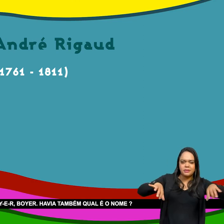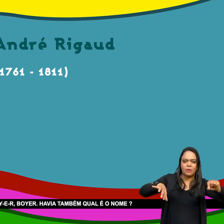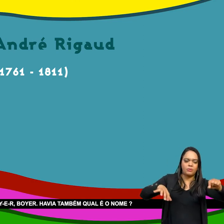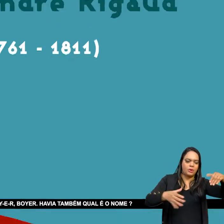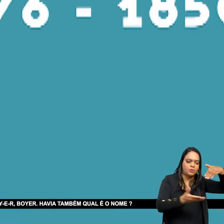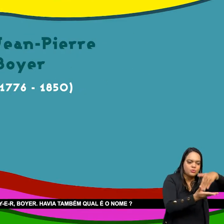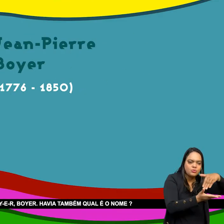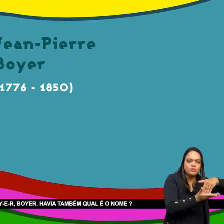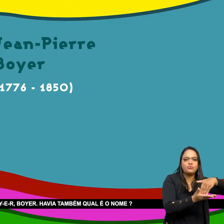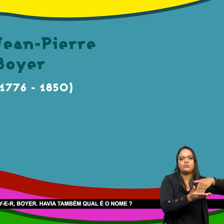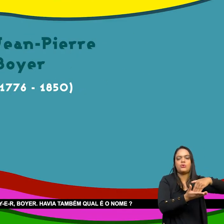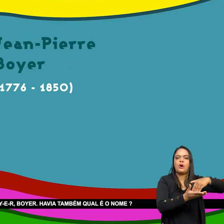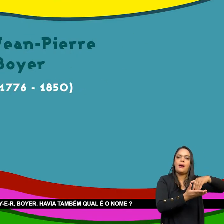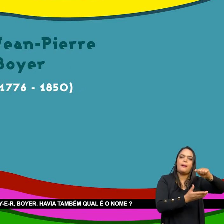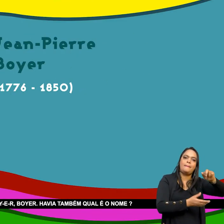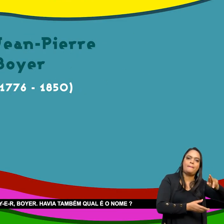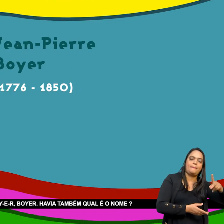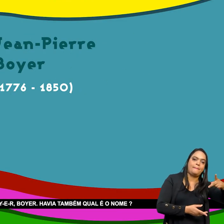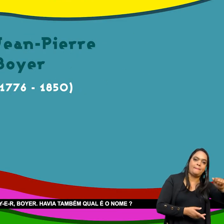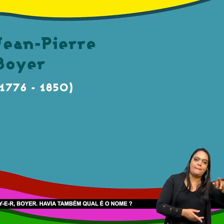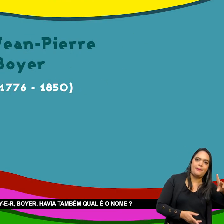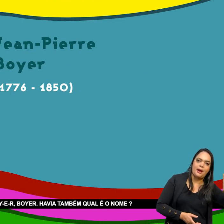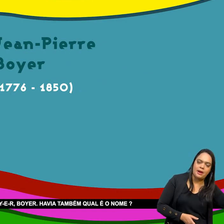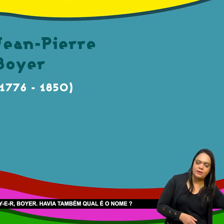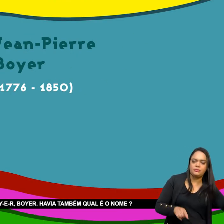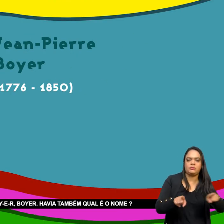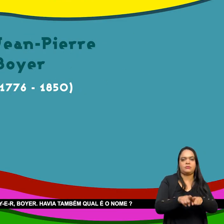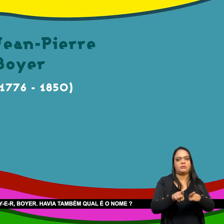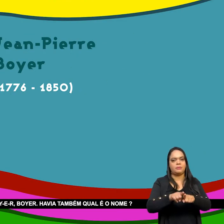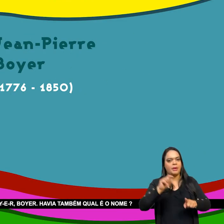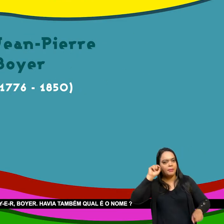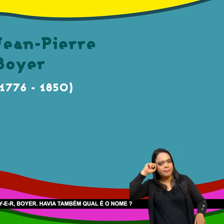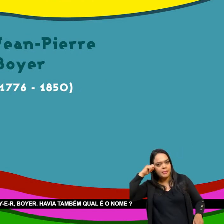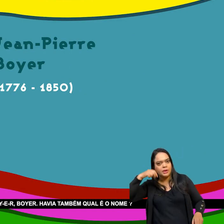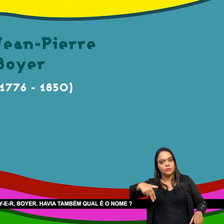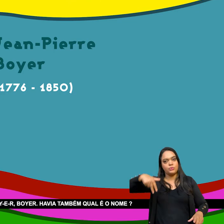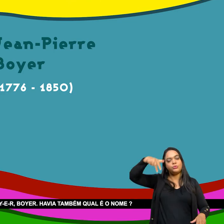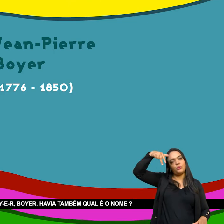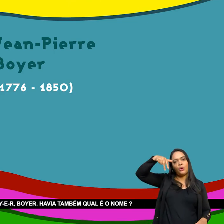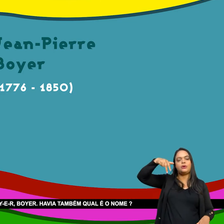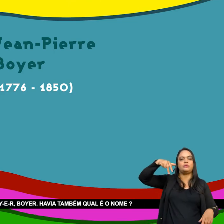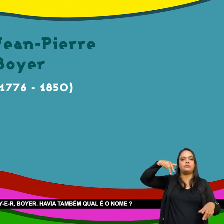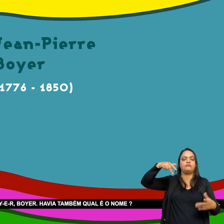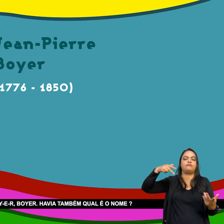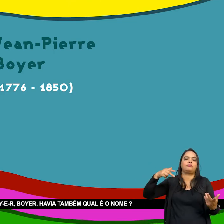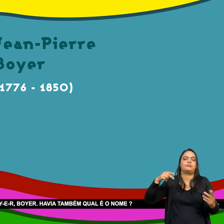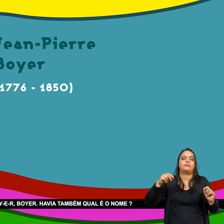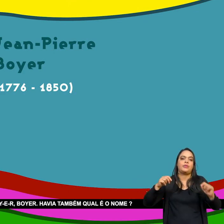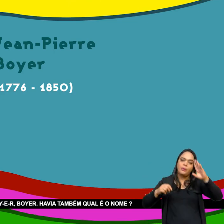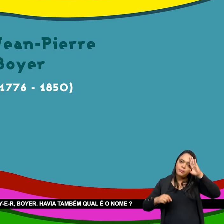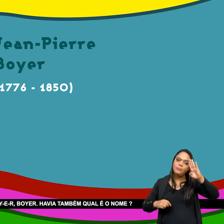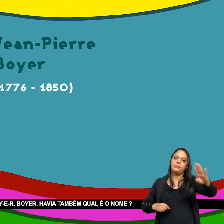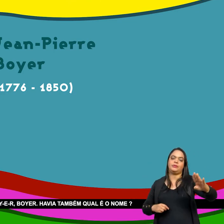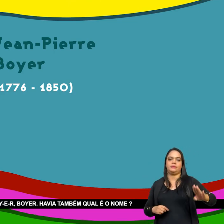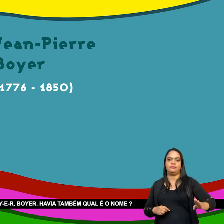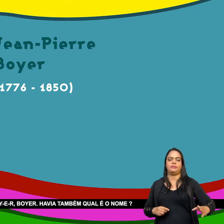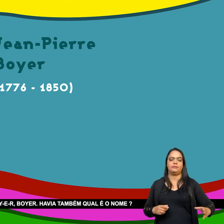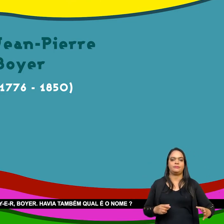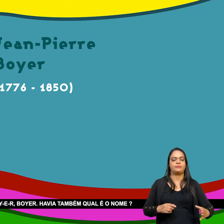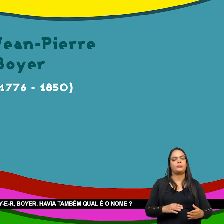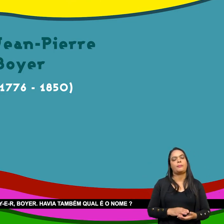O Boiê Jean Boiê B de bola O, Y O, R Boiê